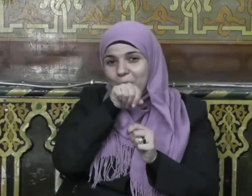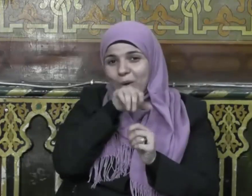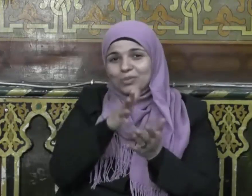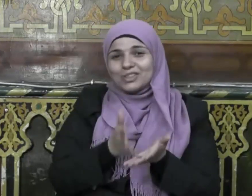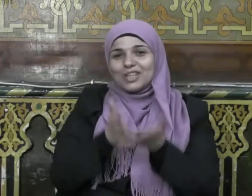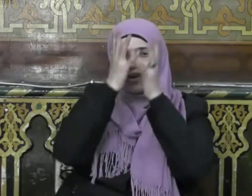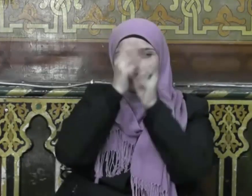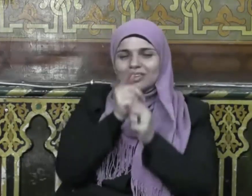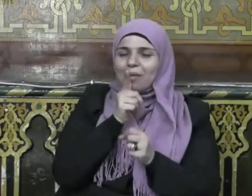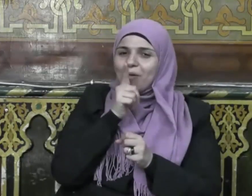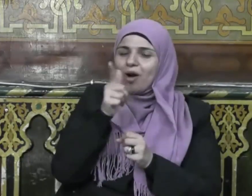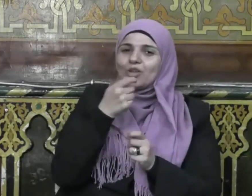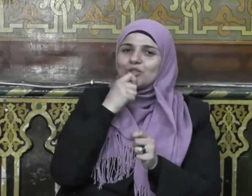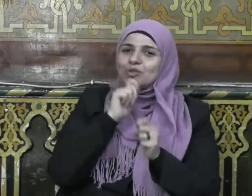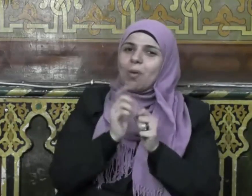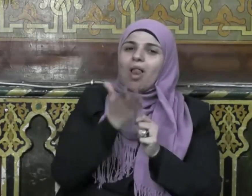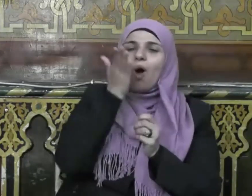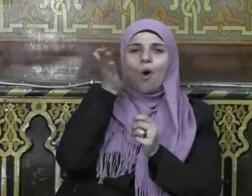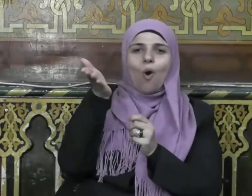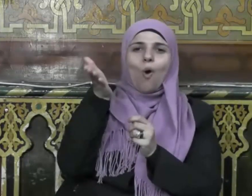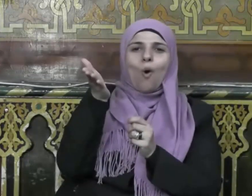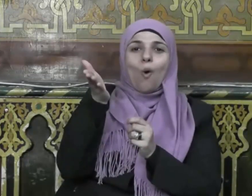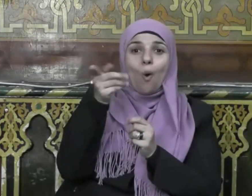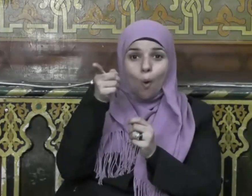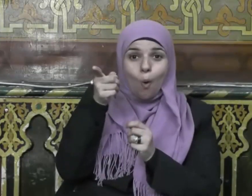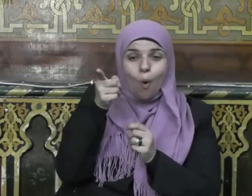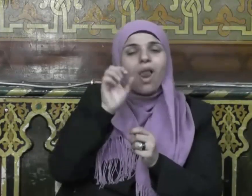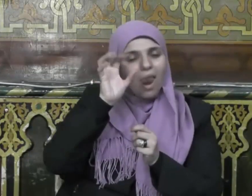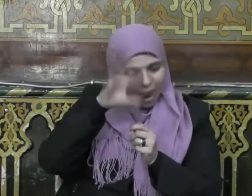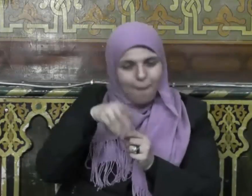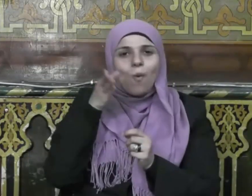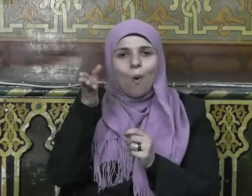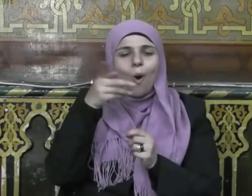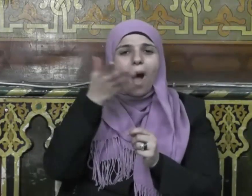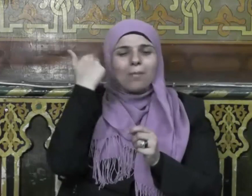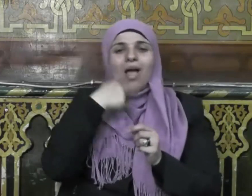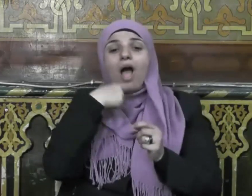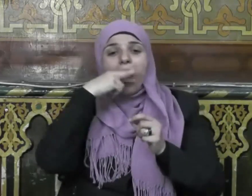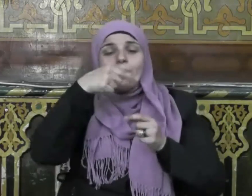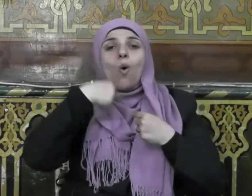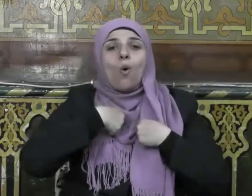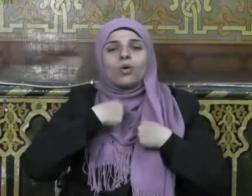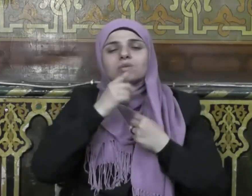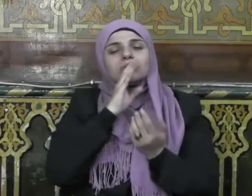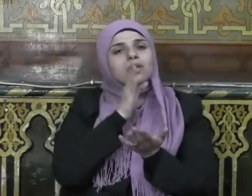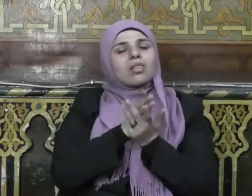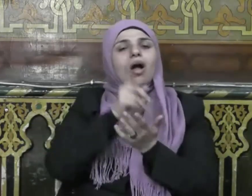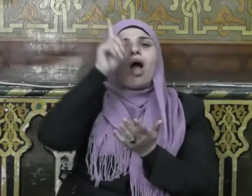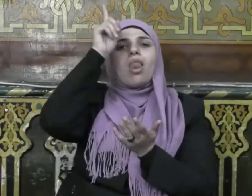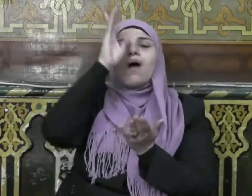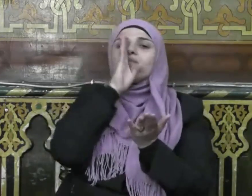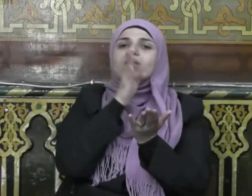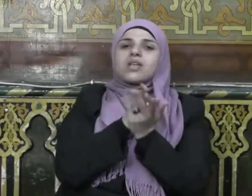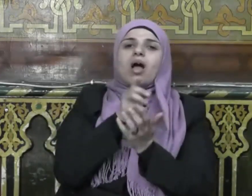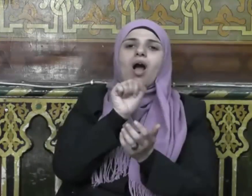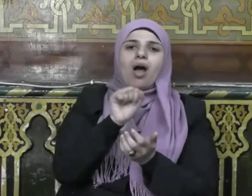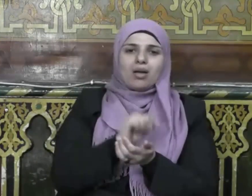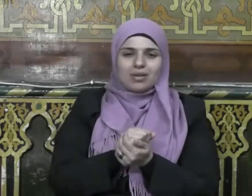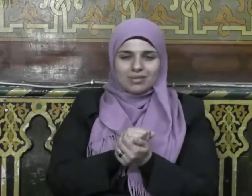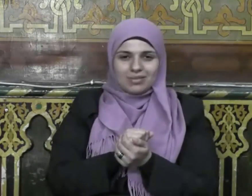الله عليه وسلم أهو هو فقالوا نعم قال صدق الله فصدقه ثم